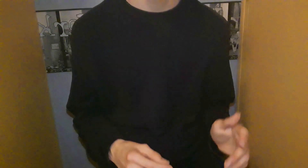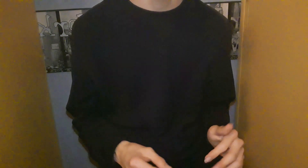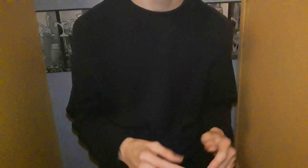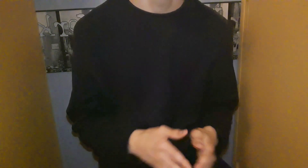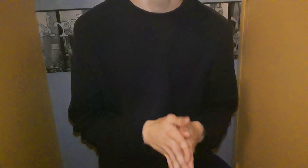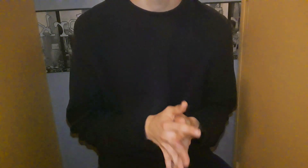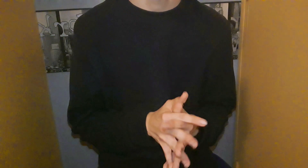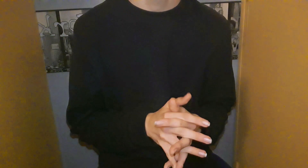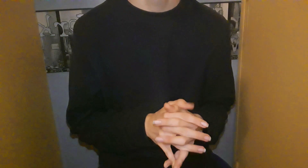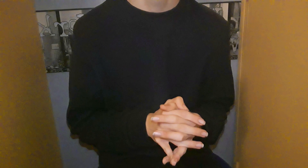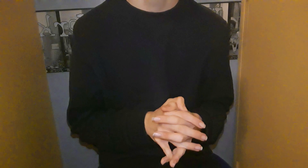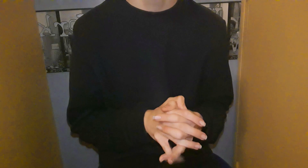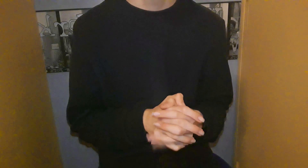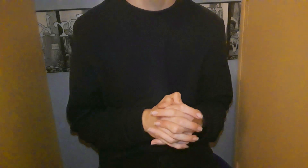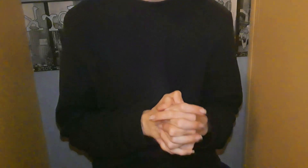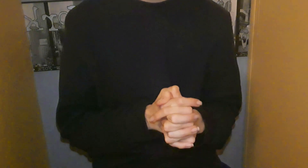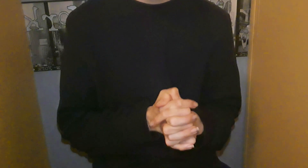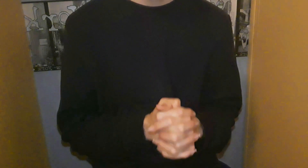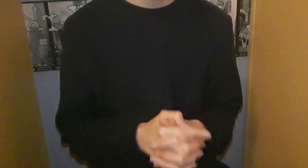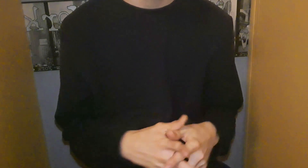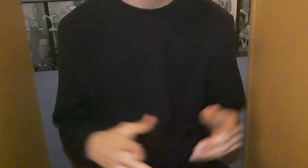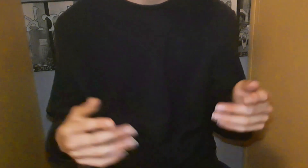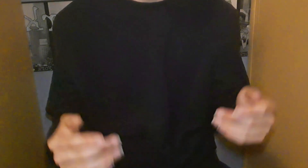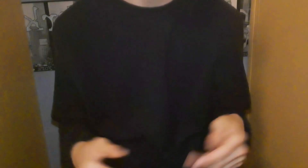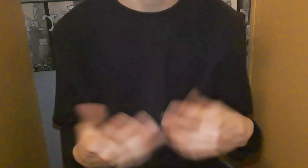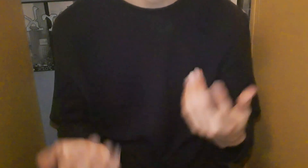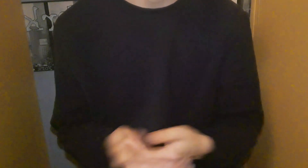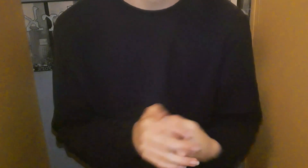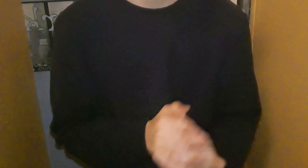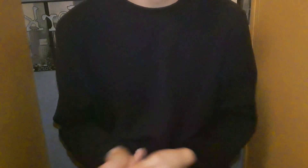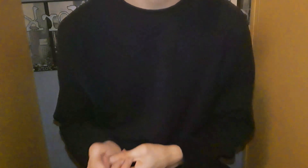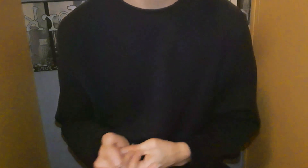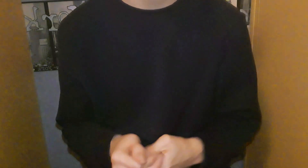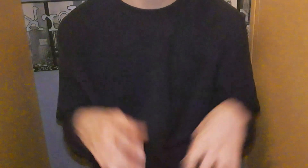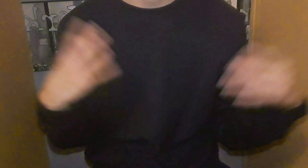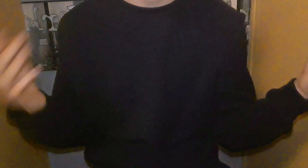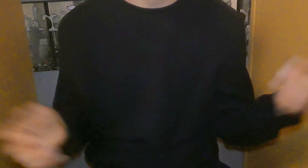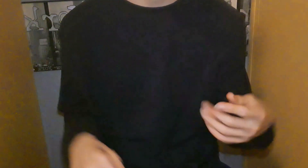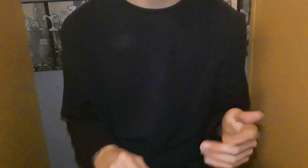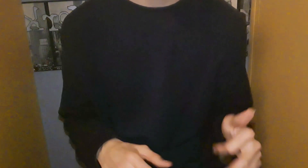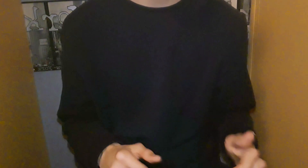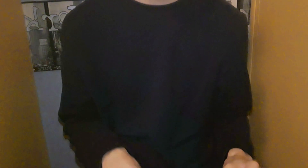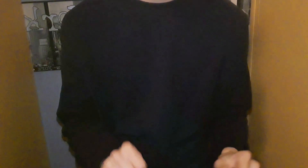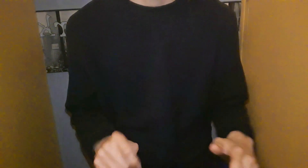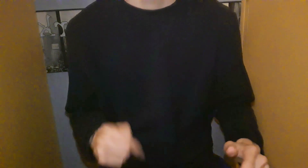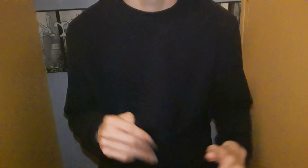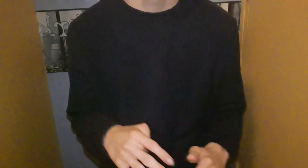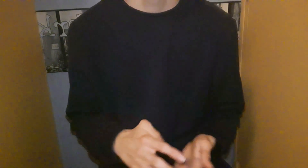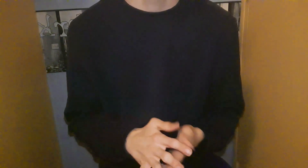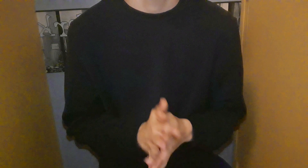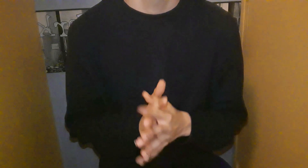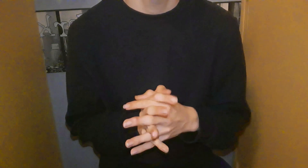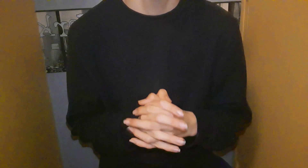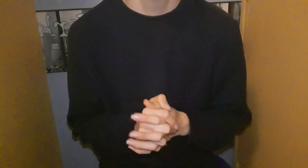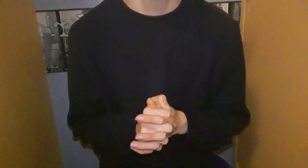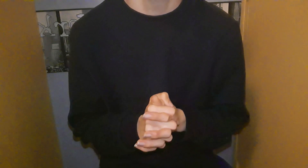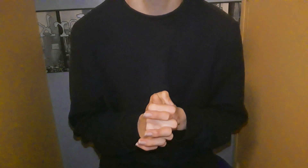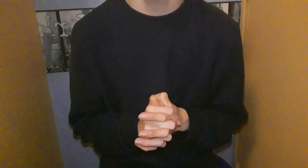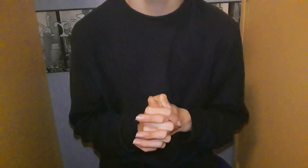j'arrive à faire, etc, que j'aime Donc c'est un sport que je pratique, du coup, toutes les semaines Voilà, depuis longtemps, maintenant,